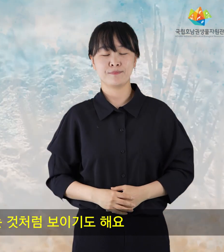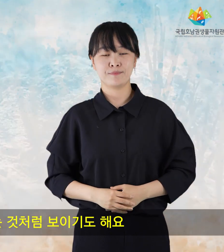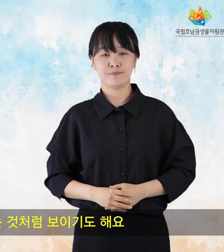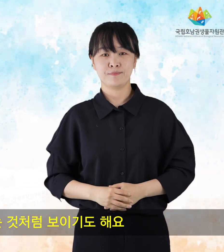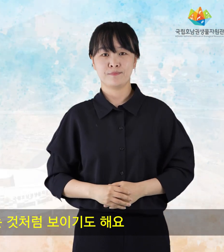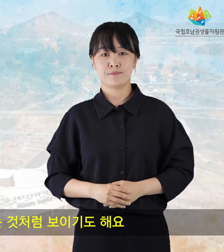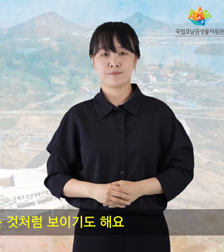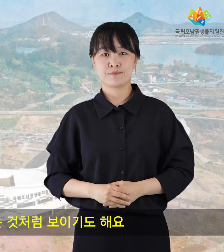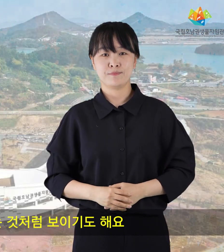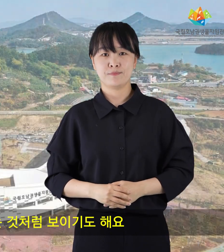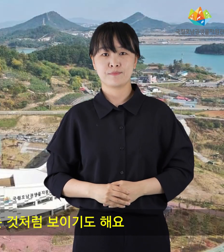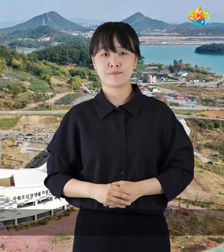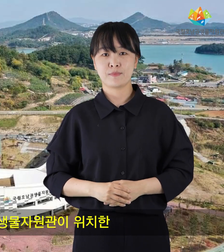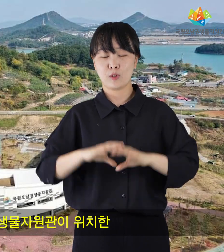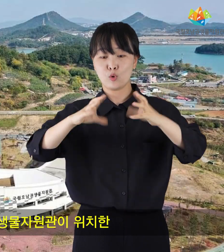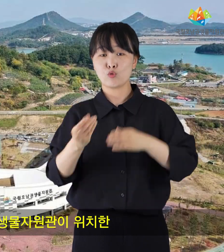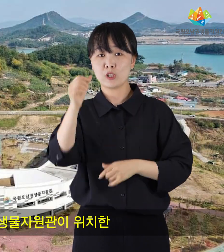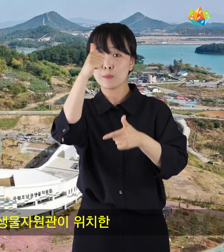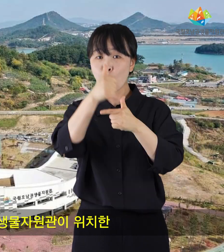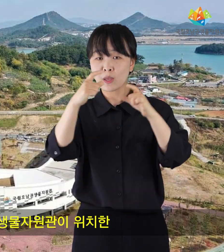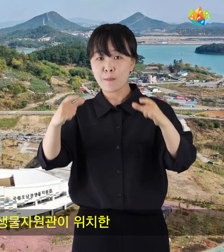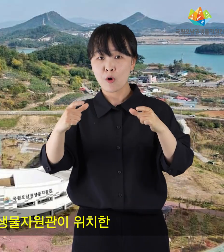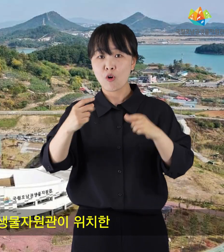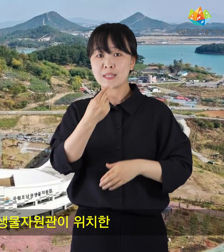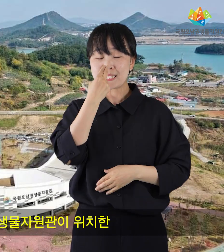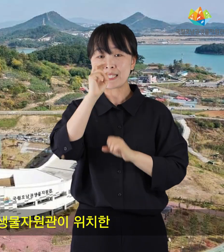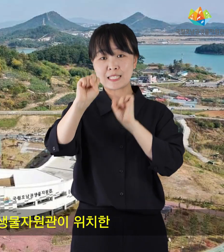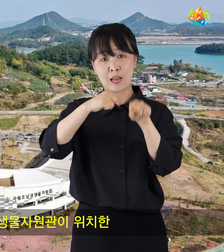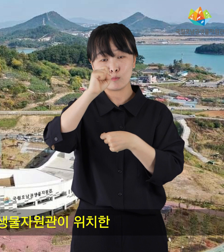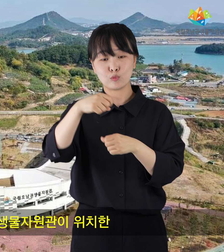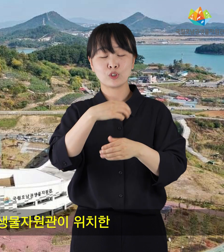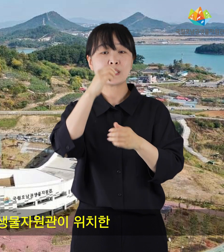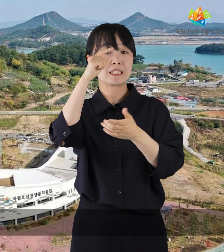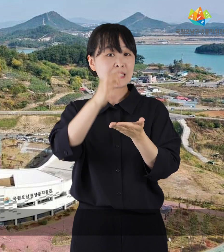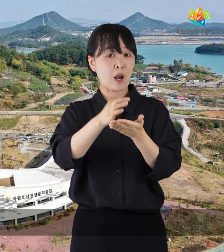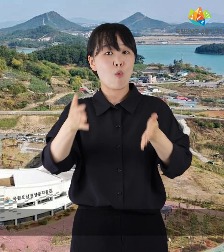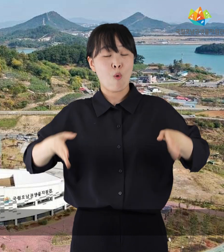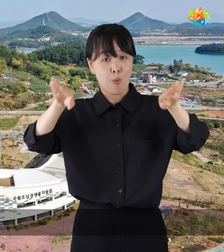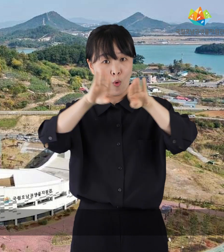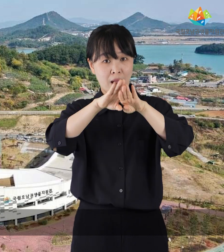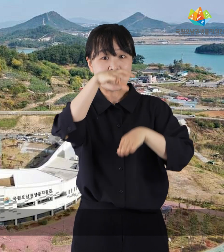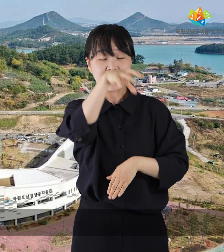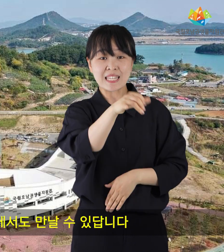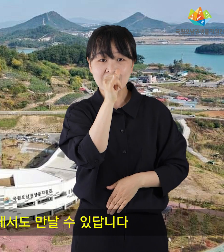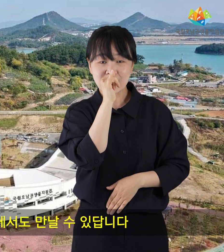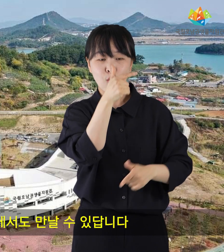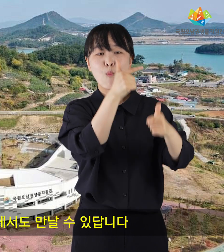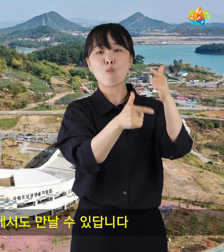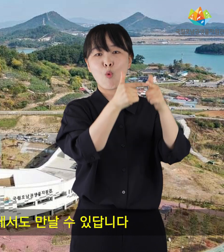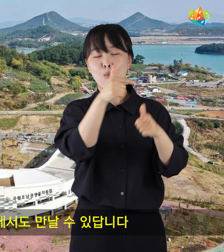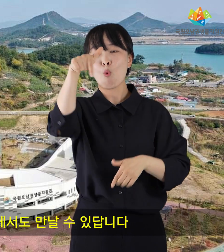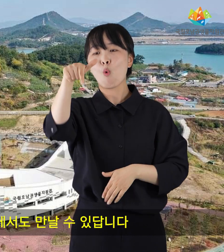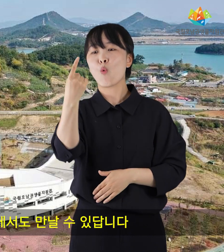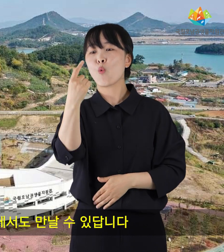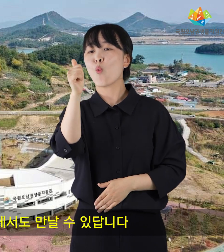국립 호남권 생물자원관이 위치한 목포시 고화도에서도